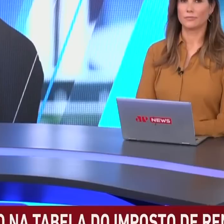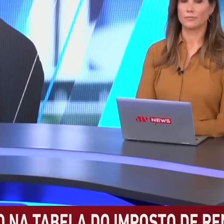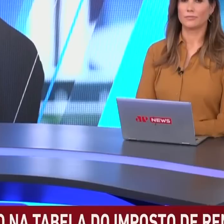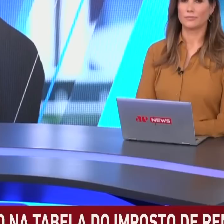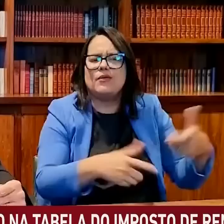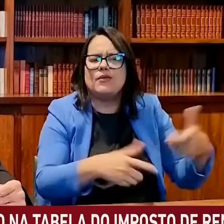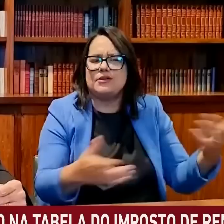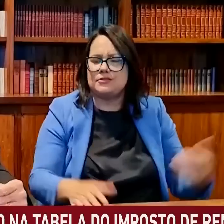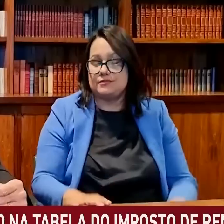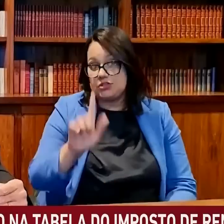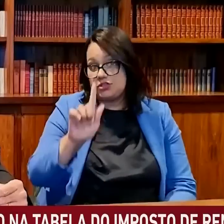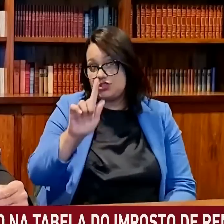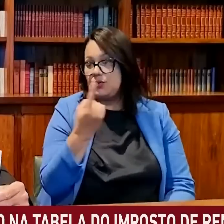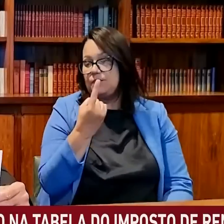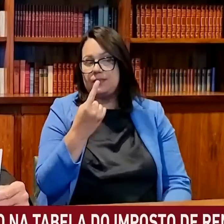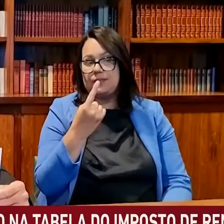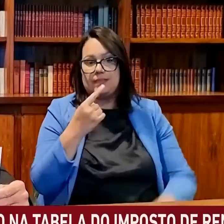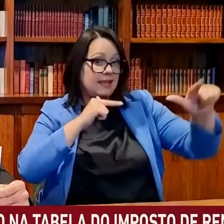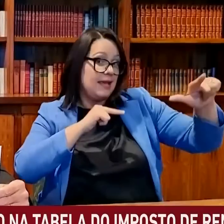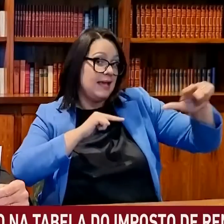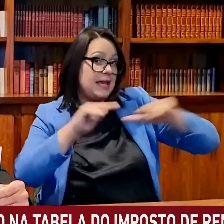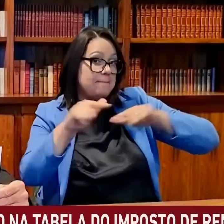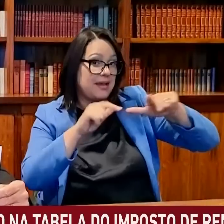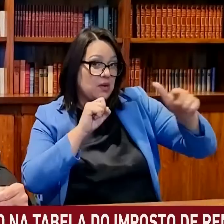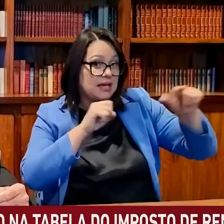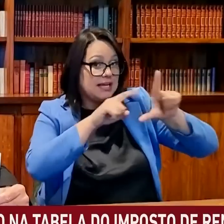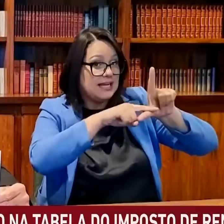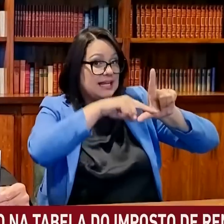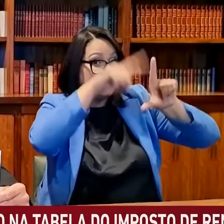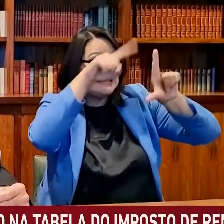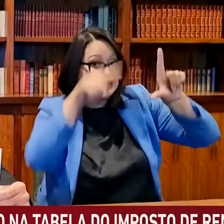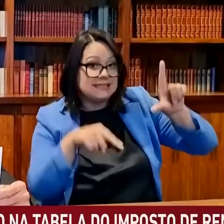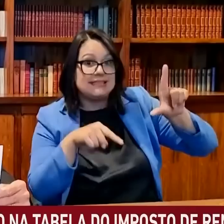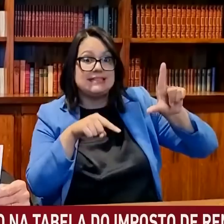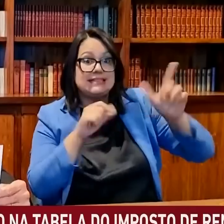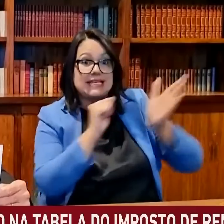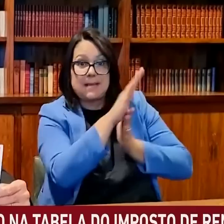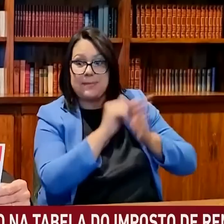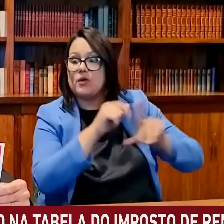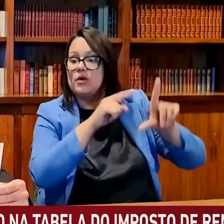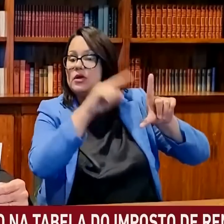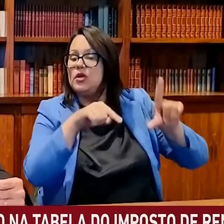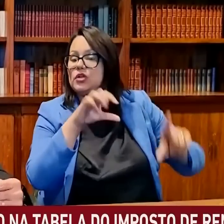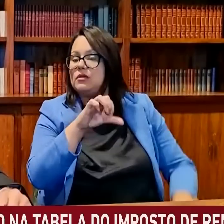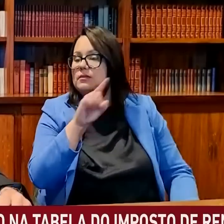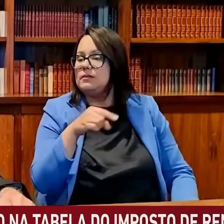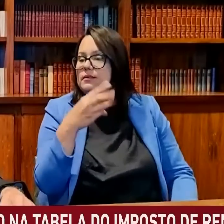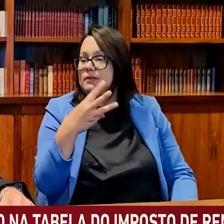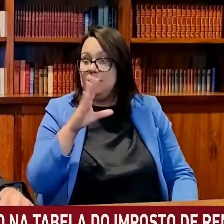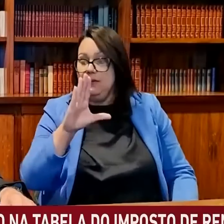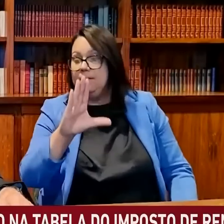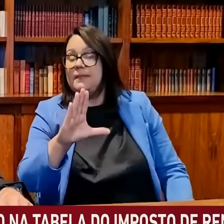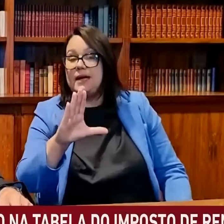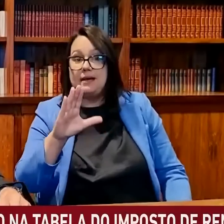repórter Bruno Pinheiro. O presidente Jair Bolsonaro do PL voltou a garantir na live desta quinta-feira uma correção na